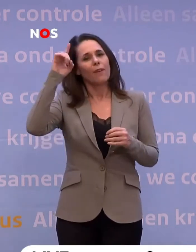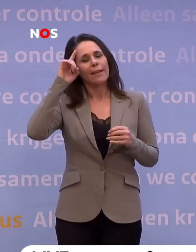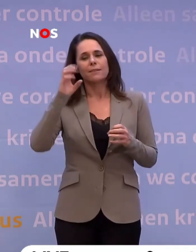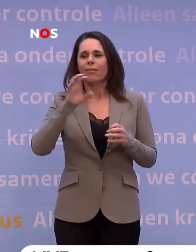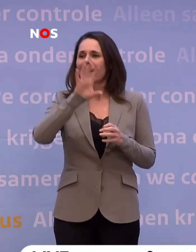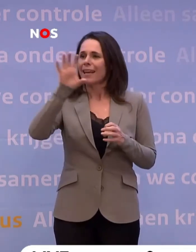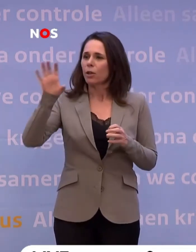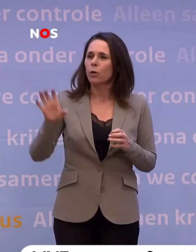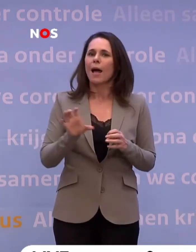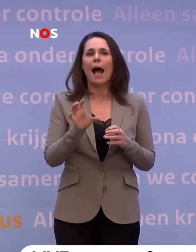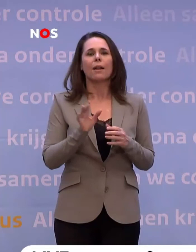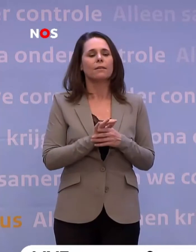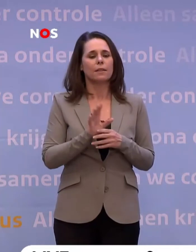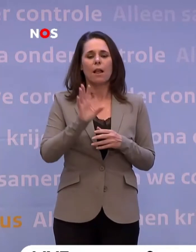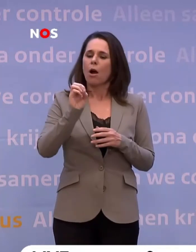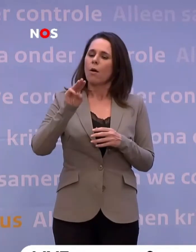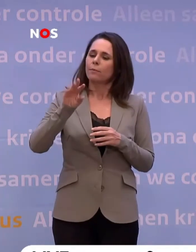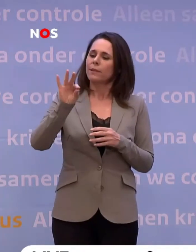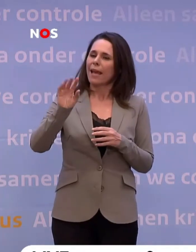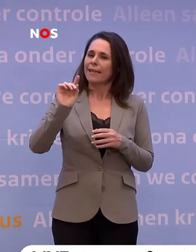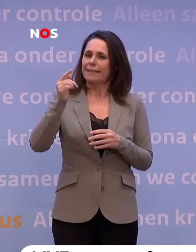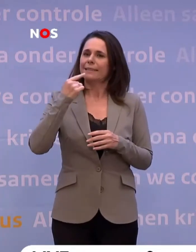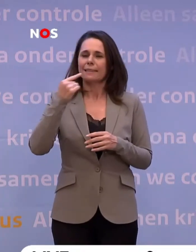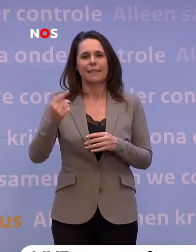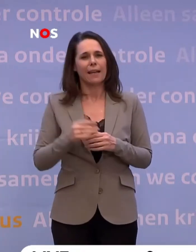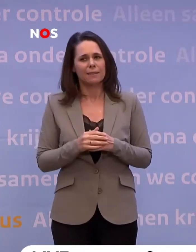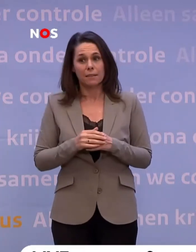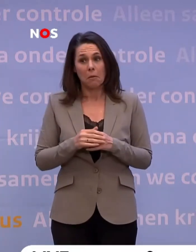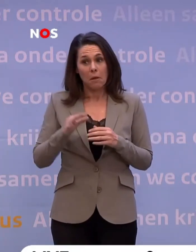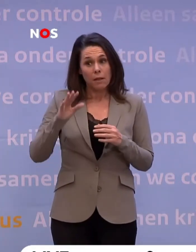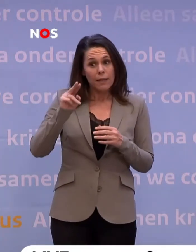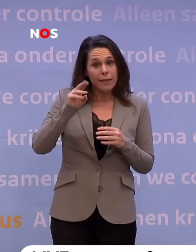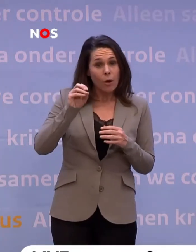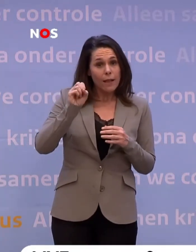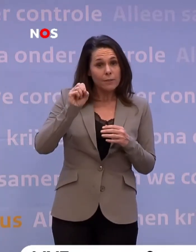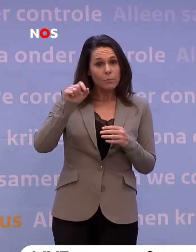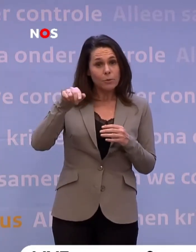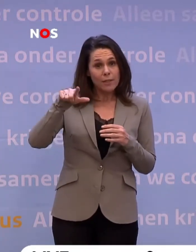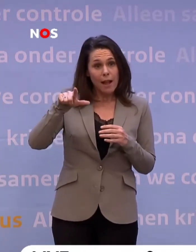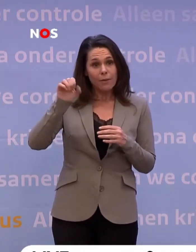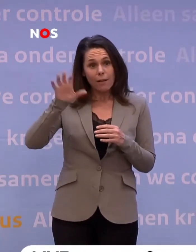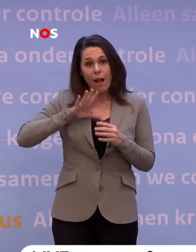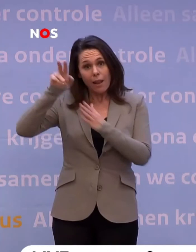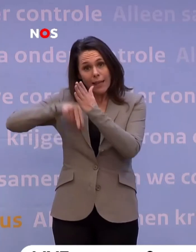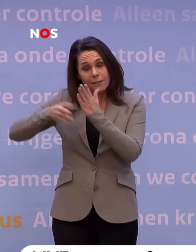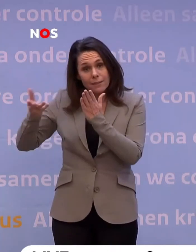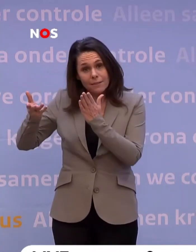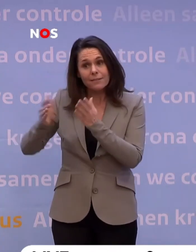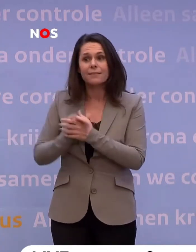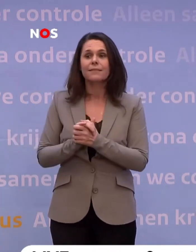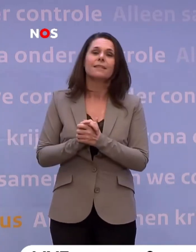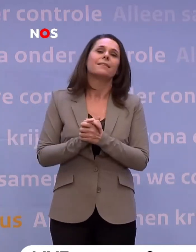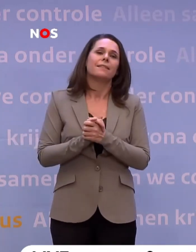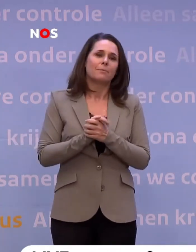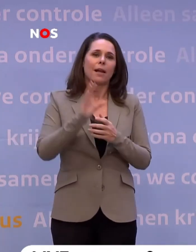zijn... ...het OMT heeft daar een aantal dingen over gezegd. Ik zag dat het al na te lezen is inmiddels op NOS.nl. Het OMT heeft daar een aantal dingen over gezegd... ...op hoe